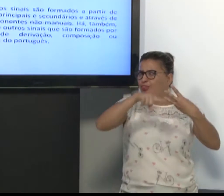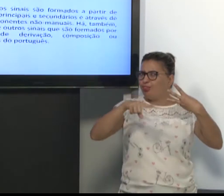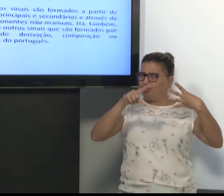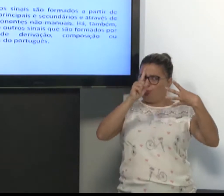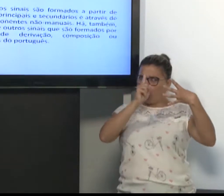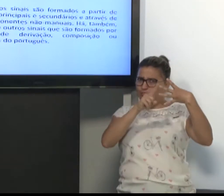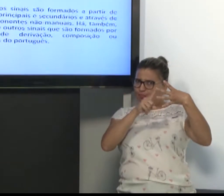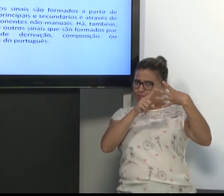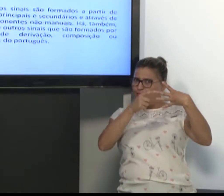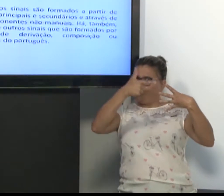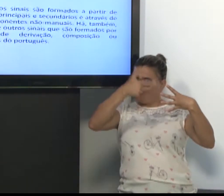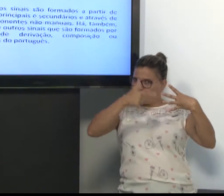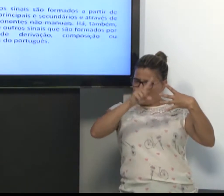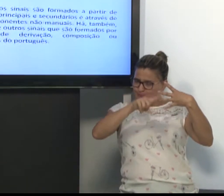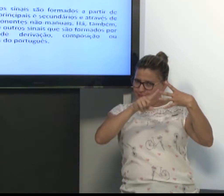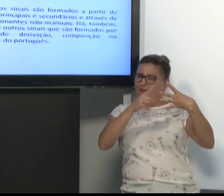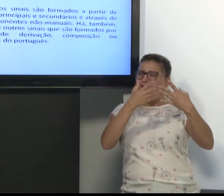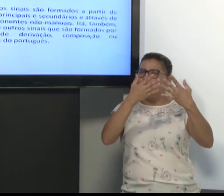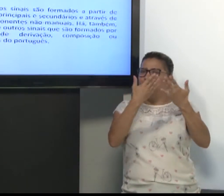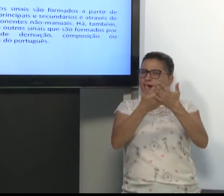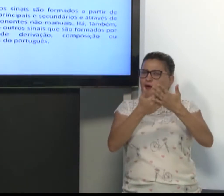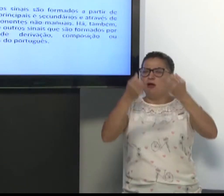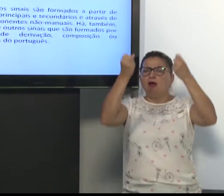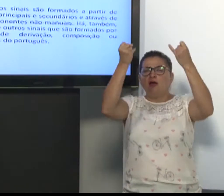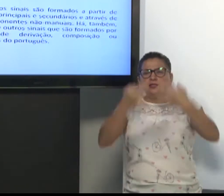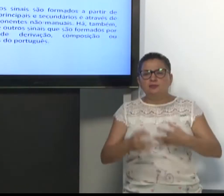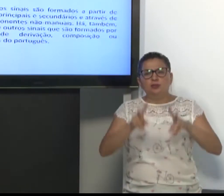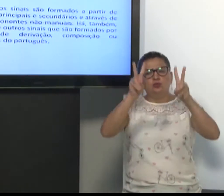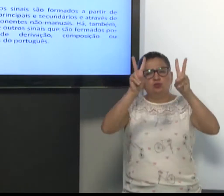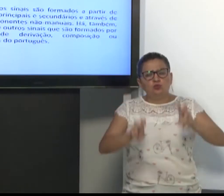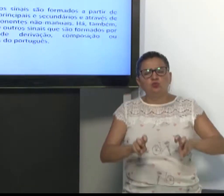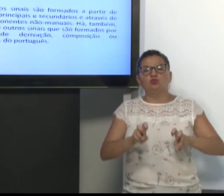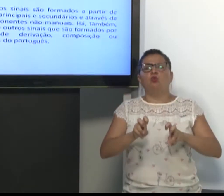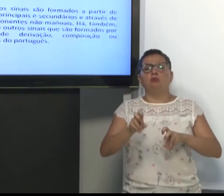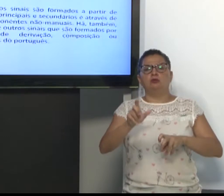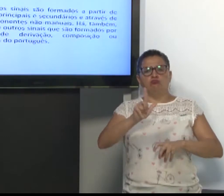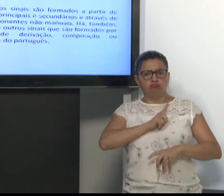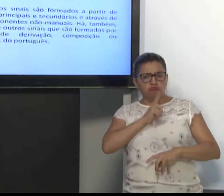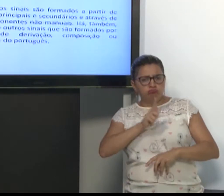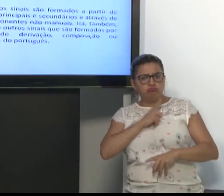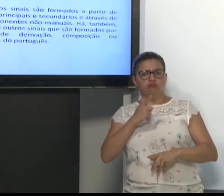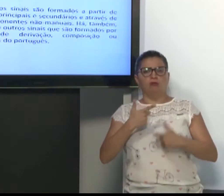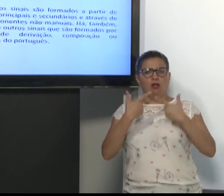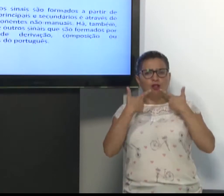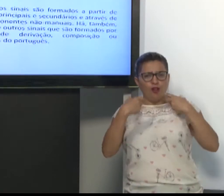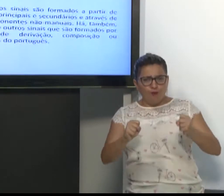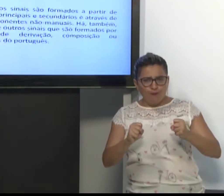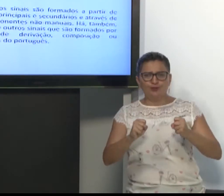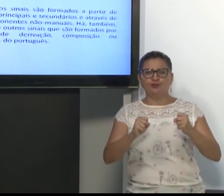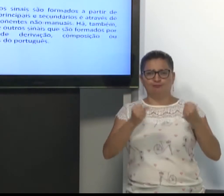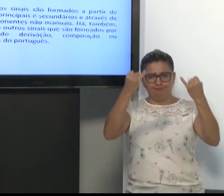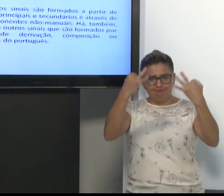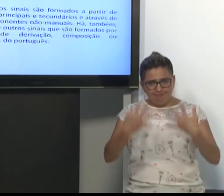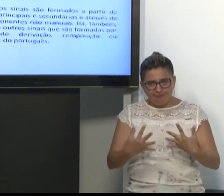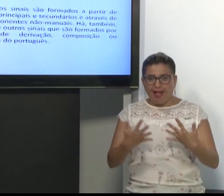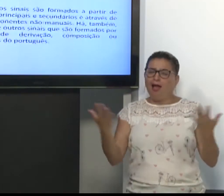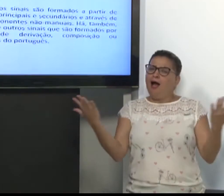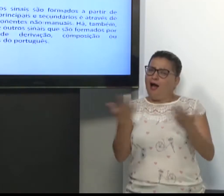Vocês lembram da aula dois? Que nós estudamos. Eu expliquei para vocês o tema da